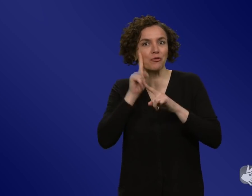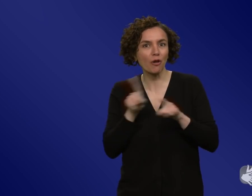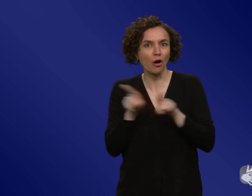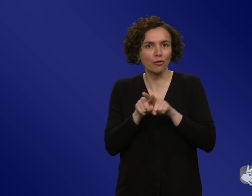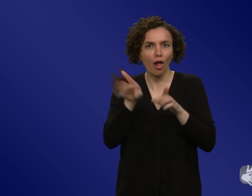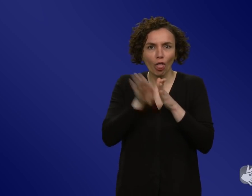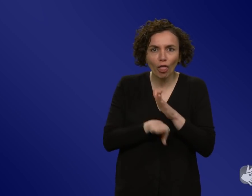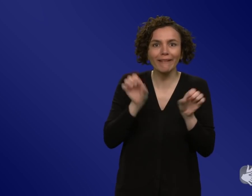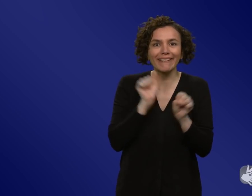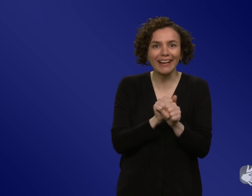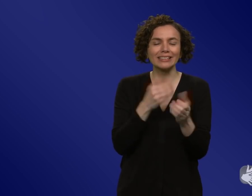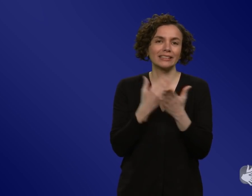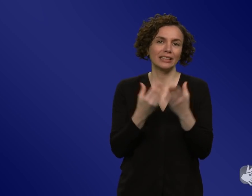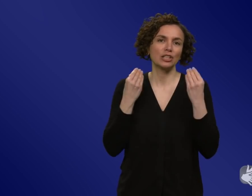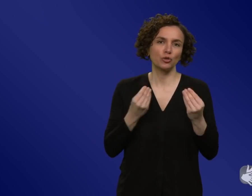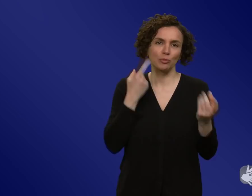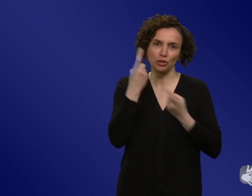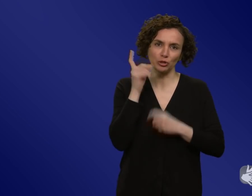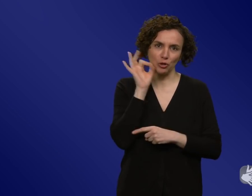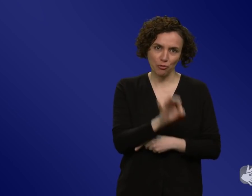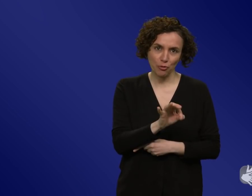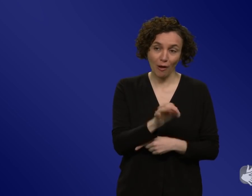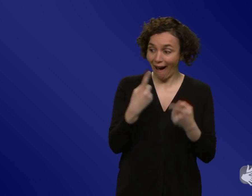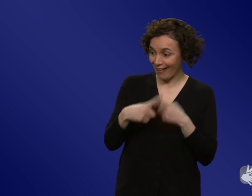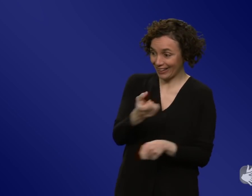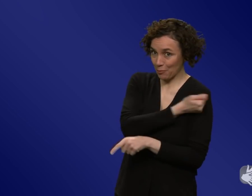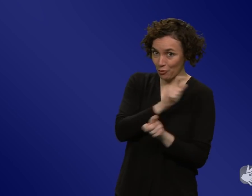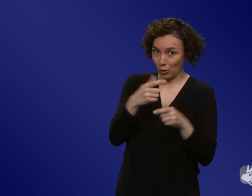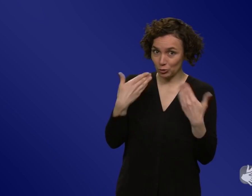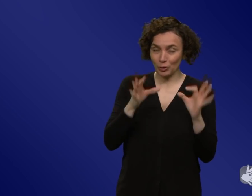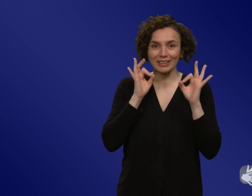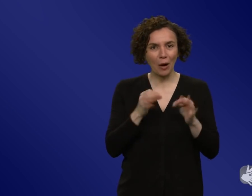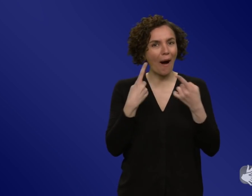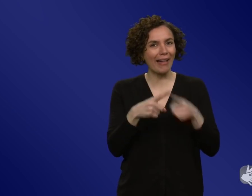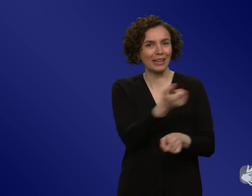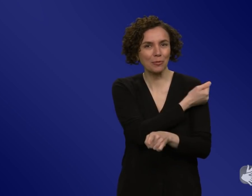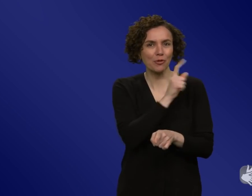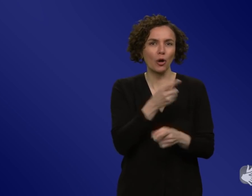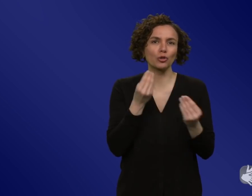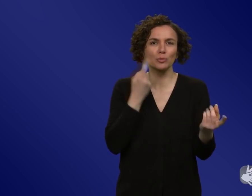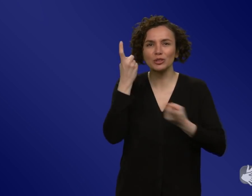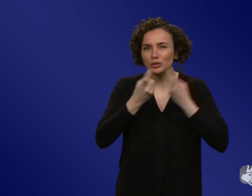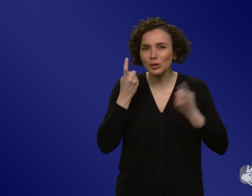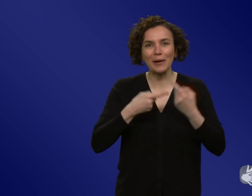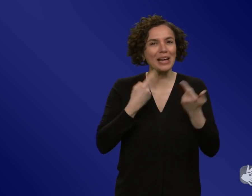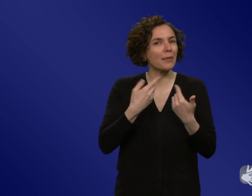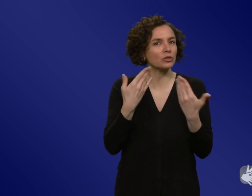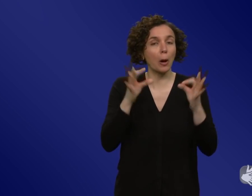klassische Sorge, die die Leute dann haben. Bei anderen Impfungen auch schon, Bei anderen Impfungen auch schon, dass es einfach immer mal wieder grundlos aufkommt und dann